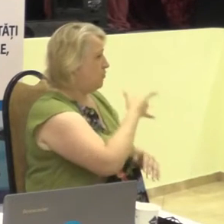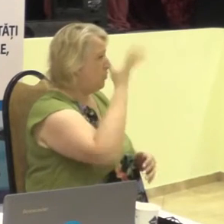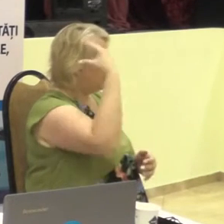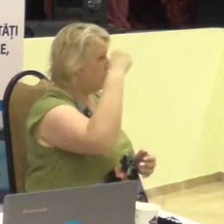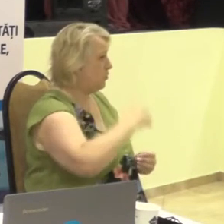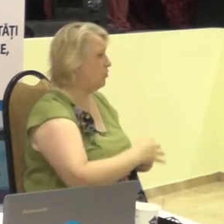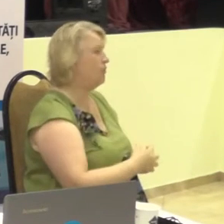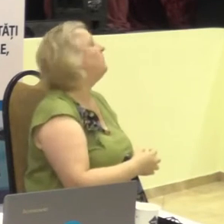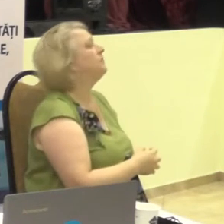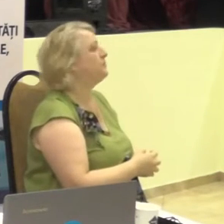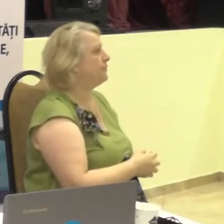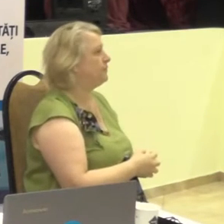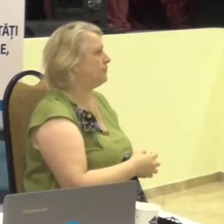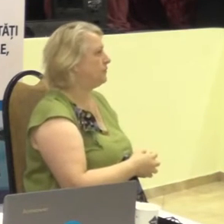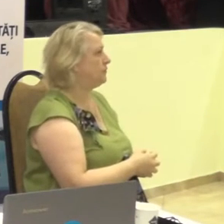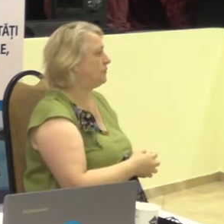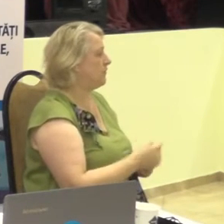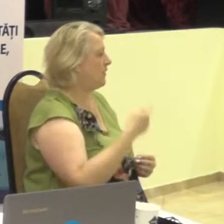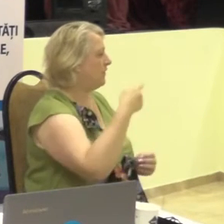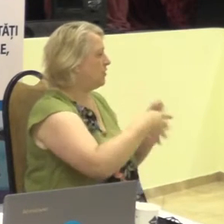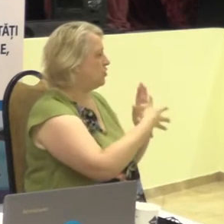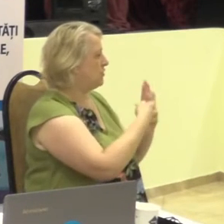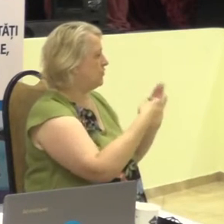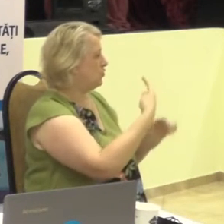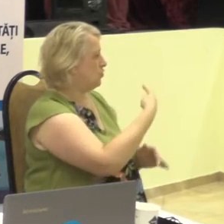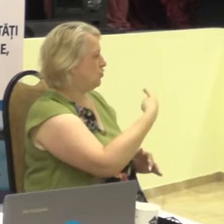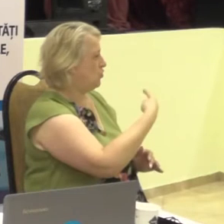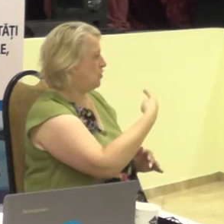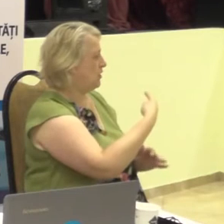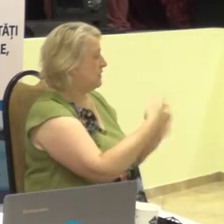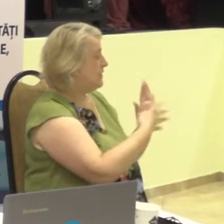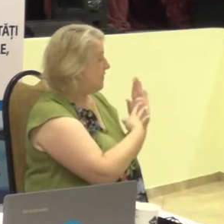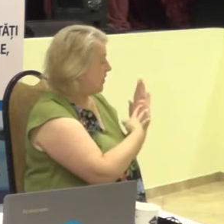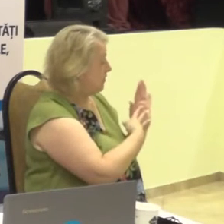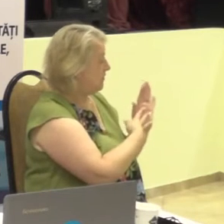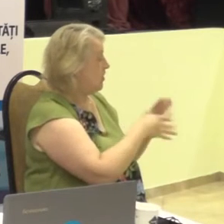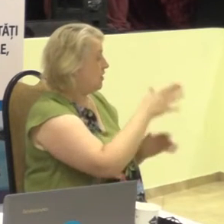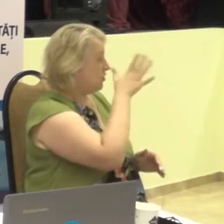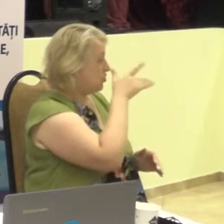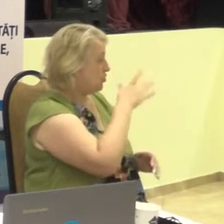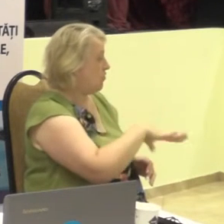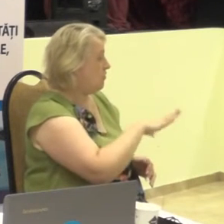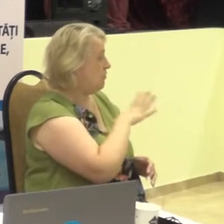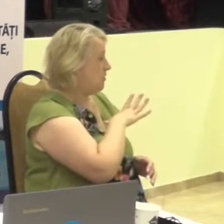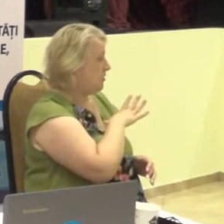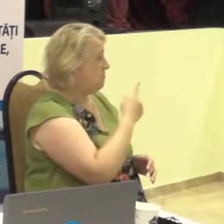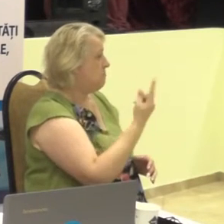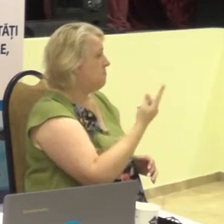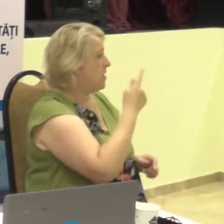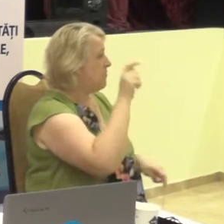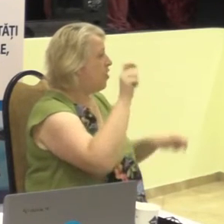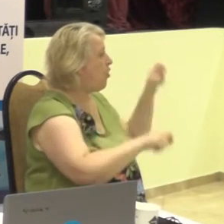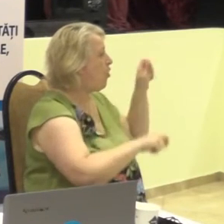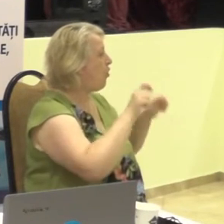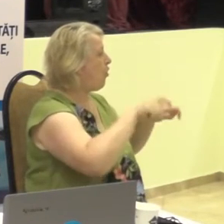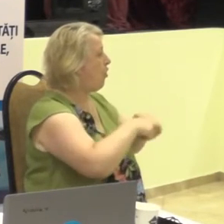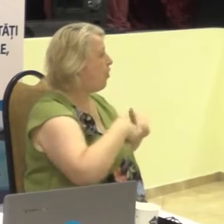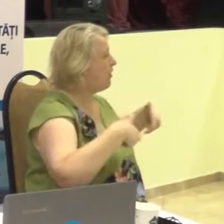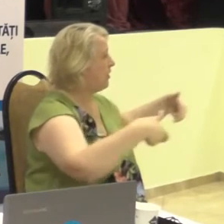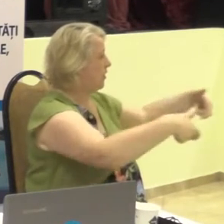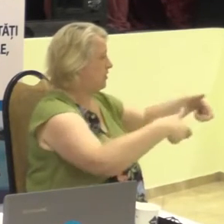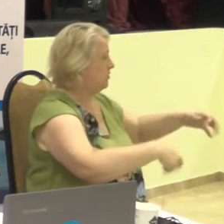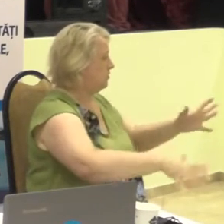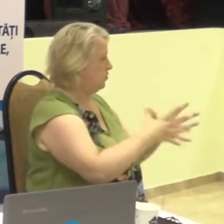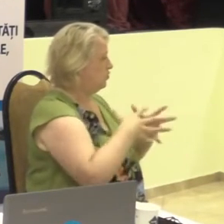sau 1964, în Chișineu a avut loc primul congres al societății